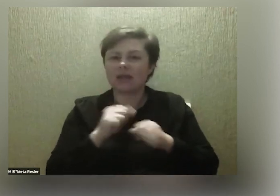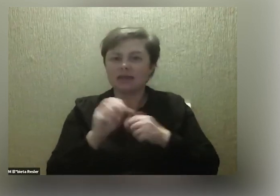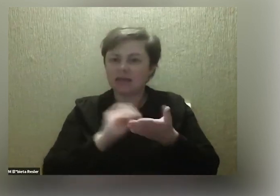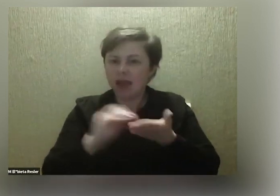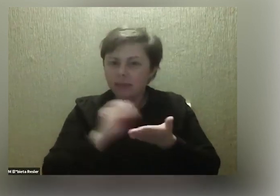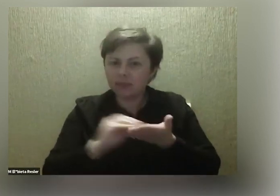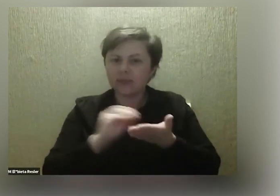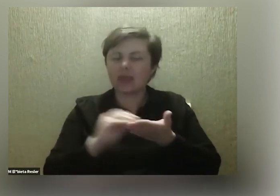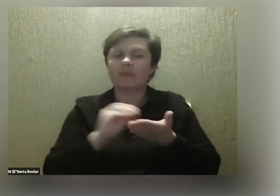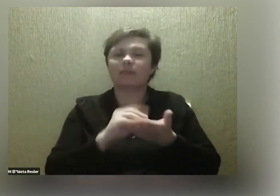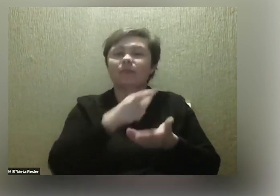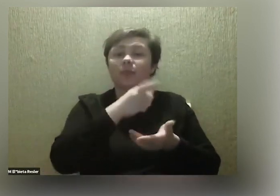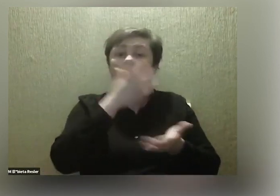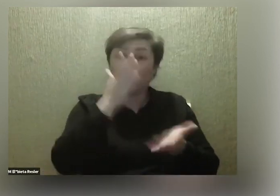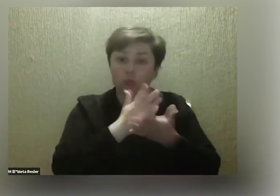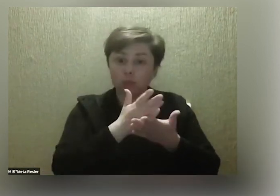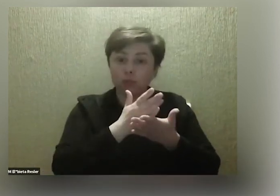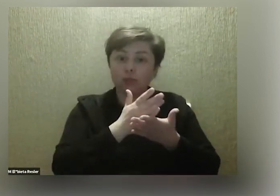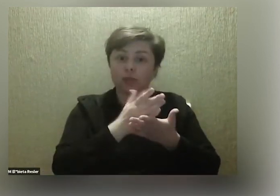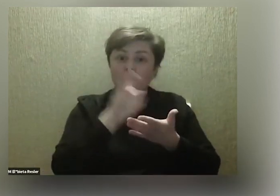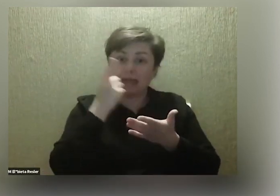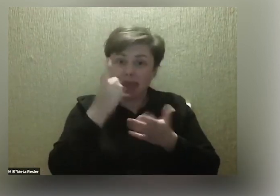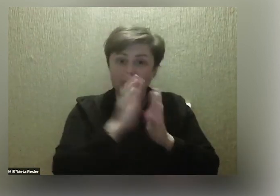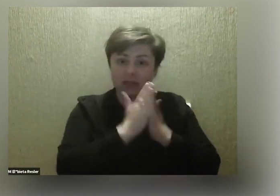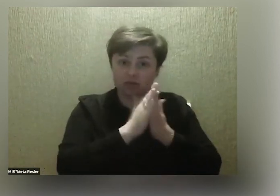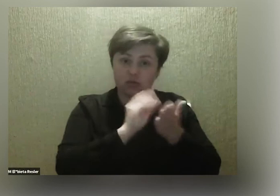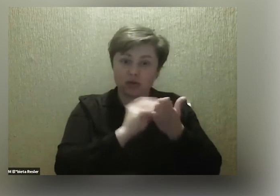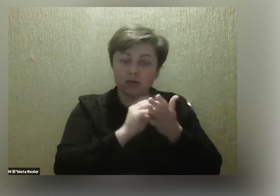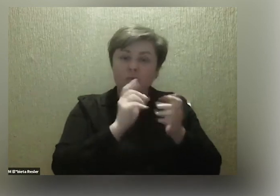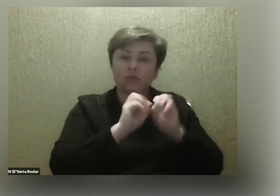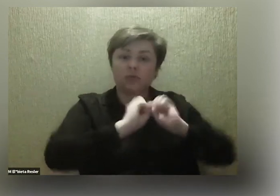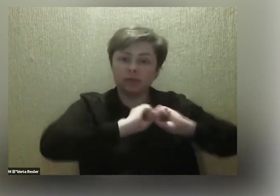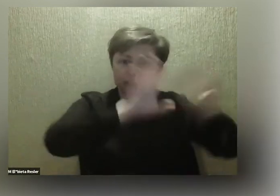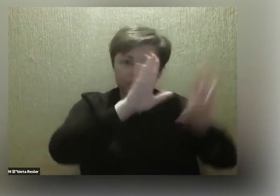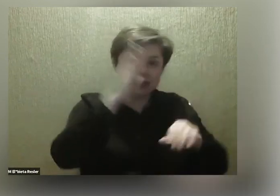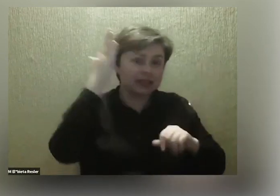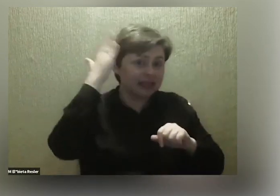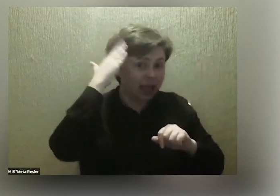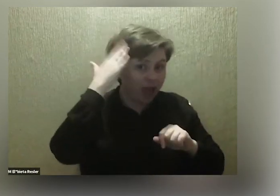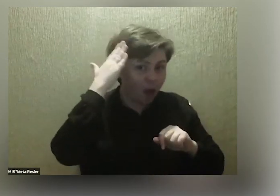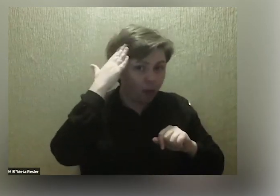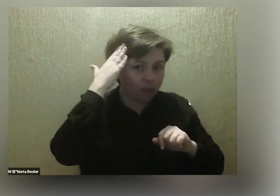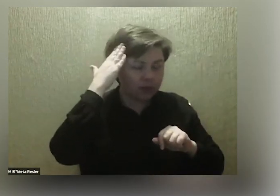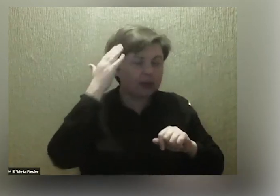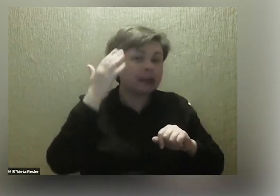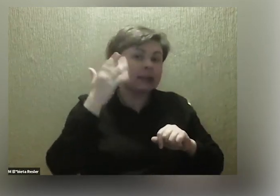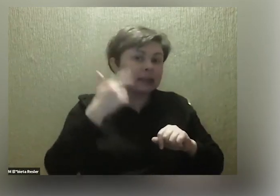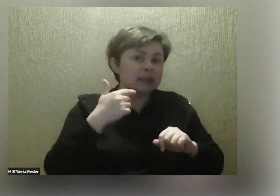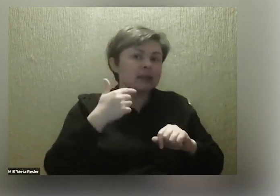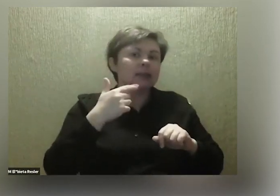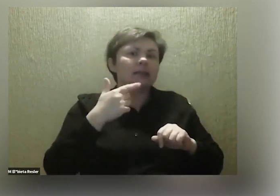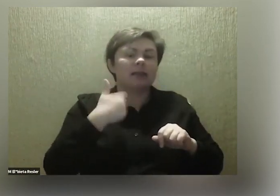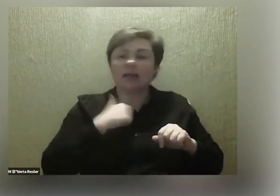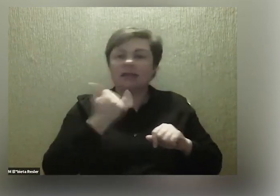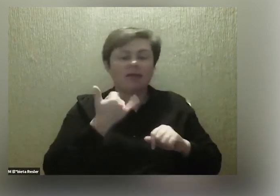Znaczy ja już napisałam jedną powieść, która gdzieś tam trafiła do znajomych i jestem za każdym razem